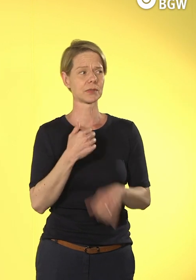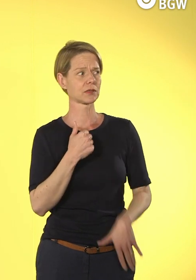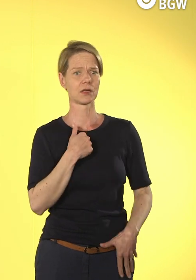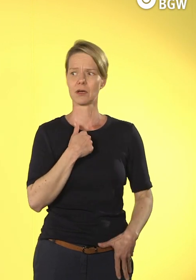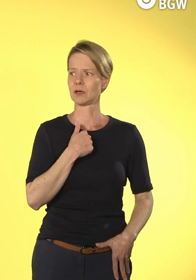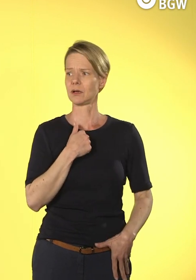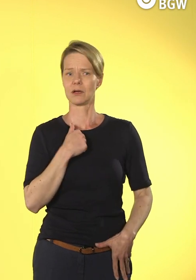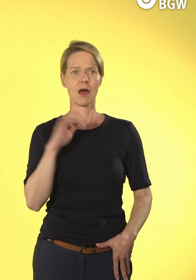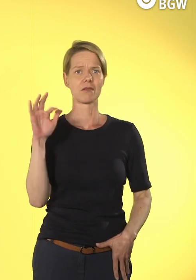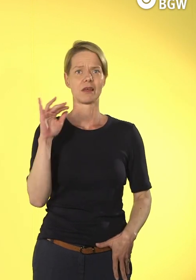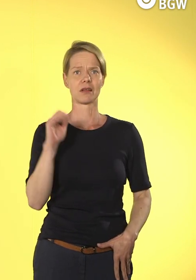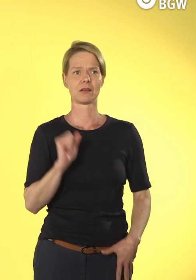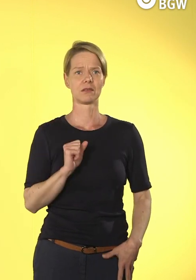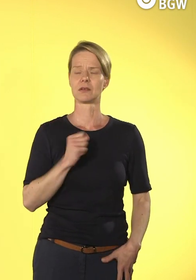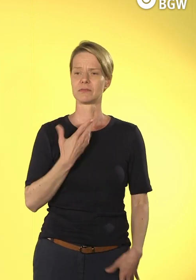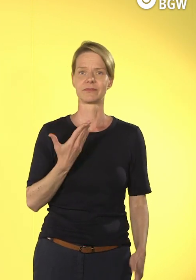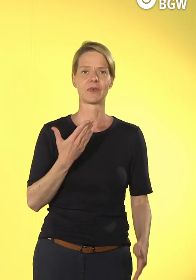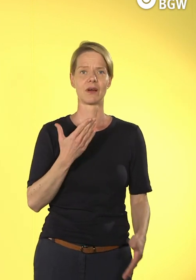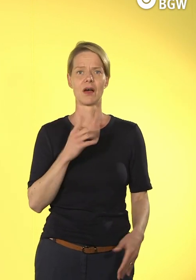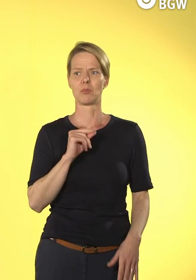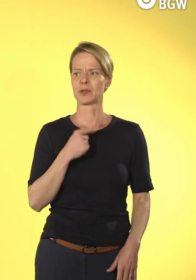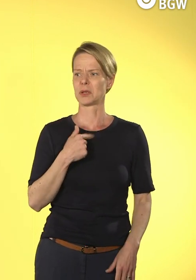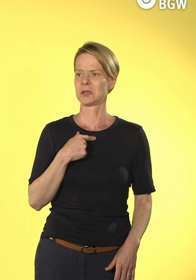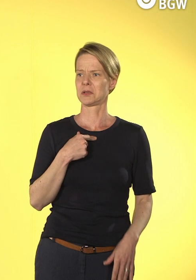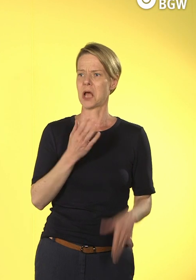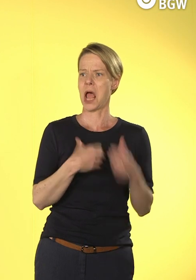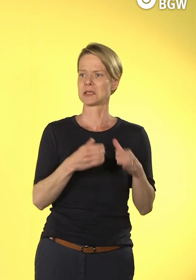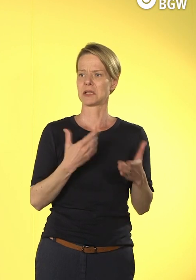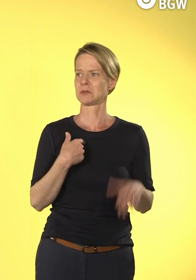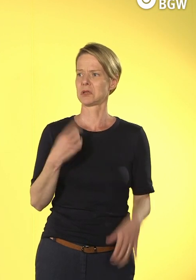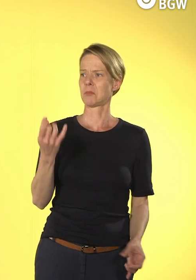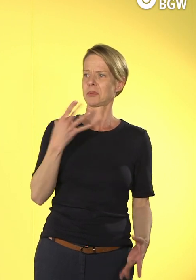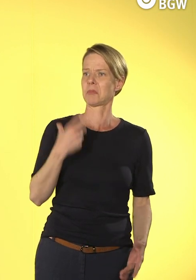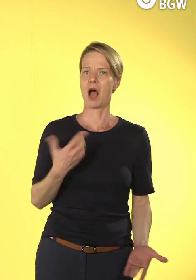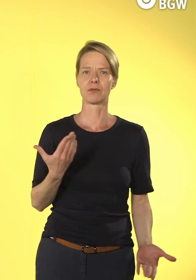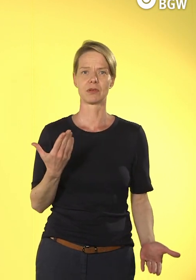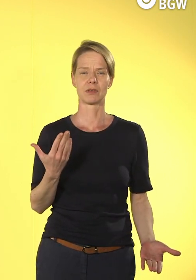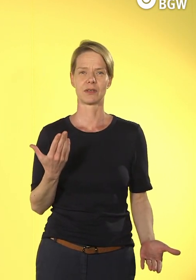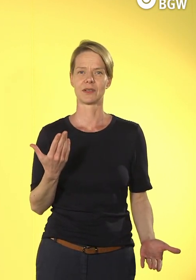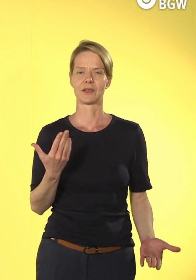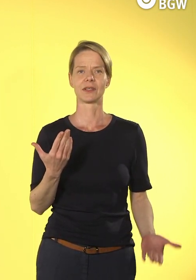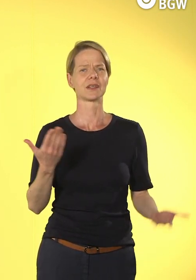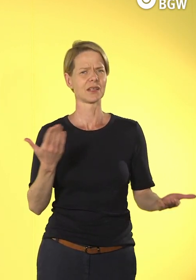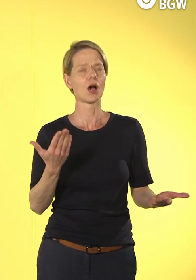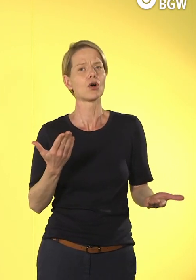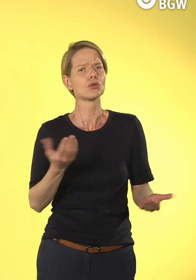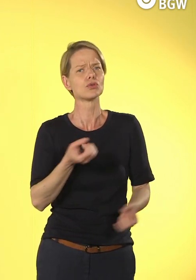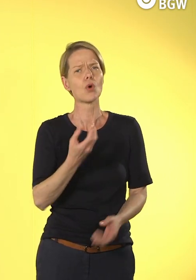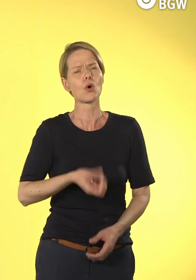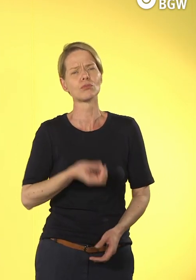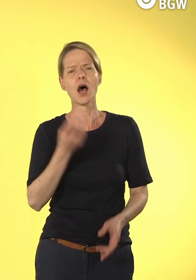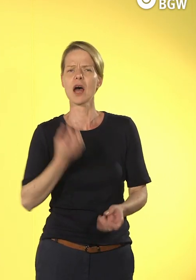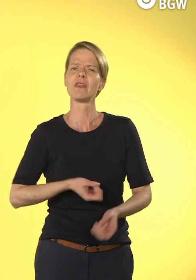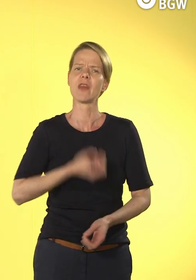ersetzt oder werde ich entlassen vielleicht sogar, anstatt dass eine Entlastung stattfindet? Das sind alles Zusatzaufwände.